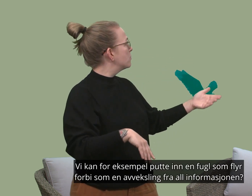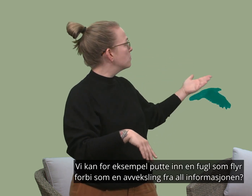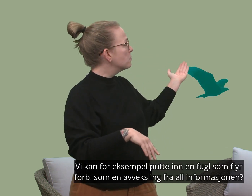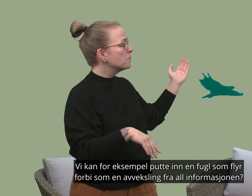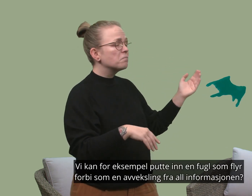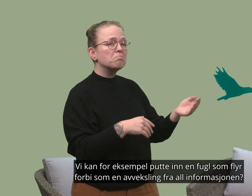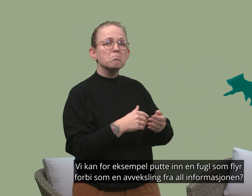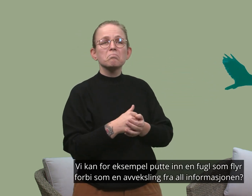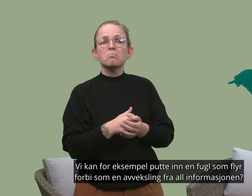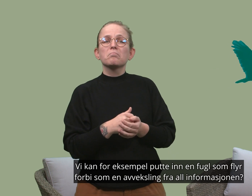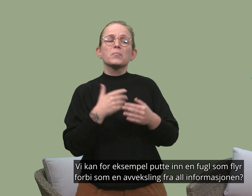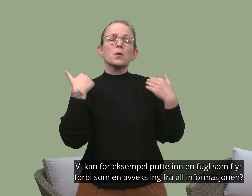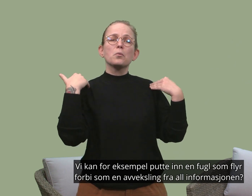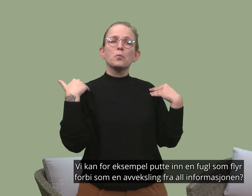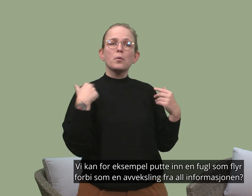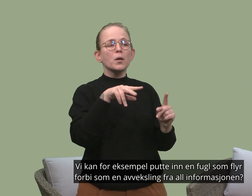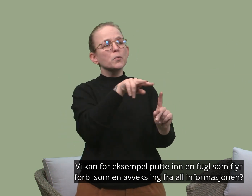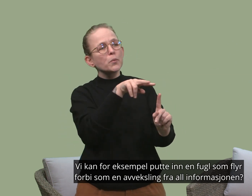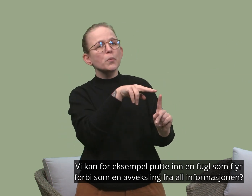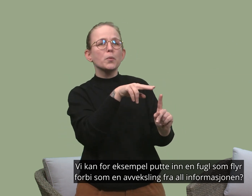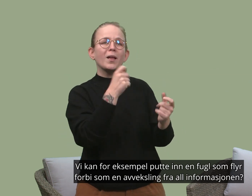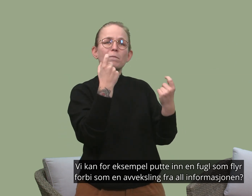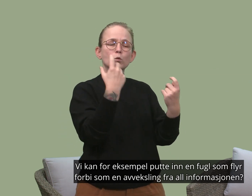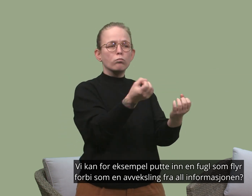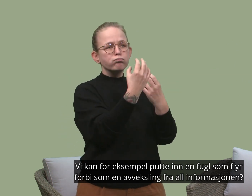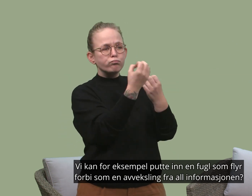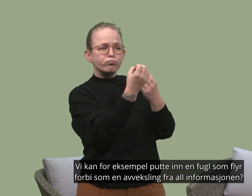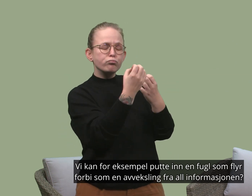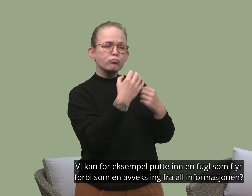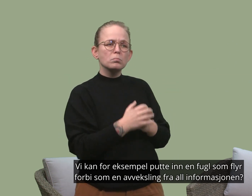Vi kan for eksempel putte inn en ful som flyr forbi som en avveksling fra all informasjonen.